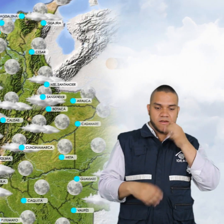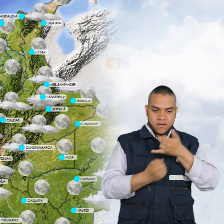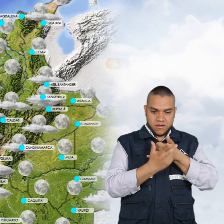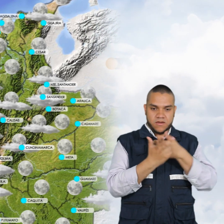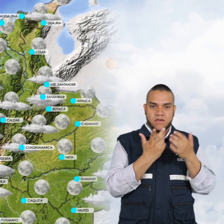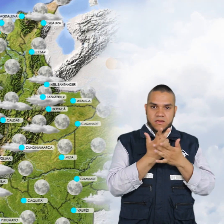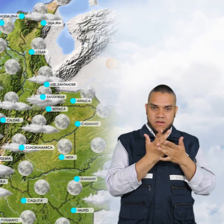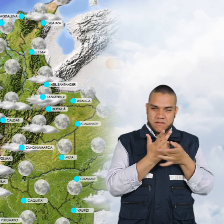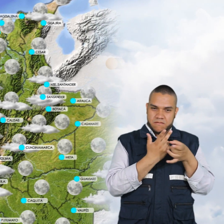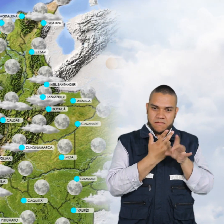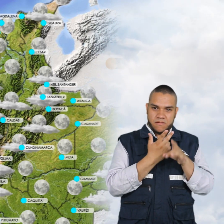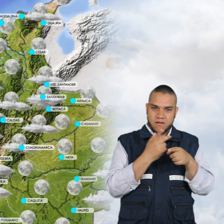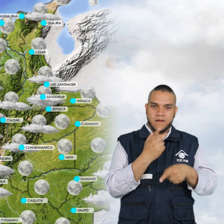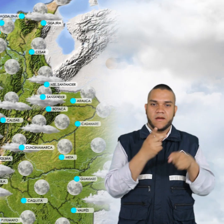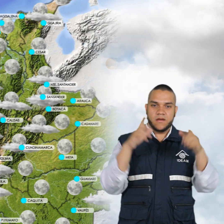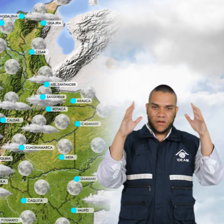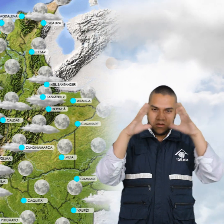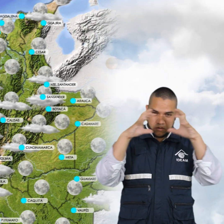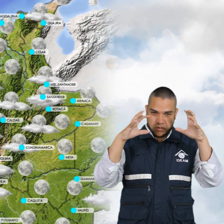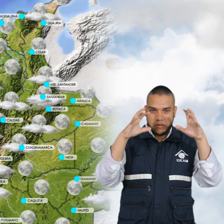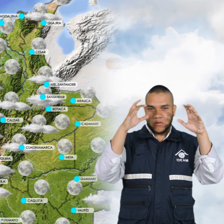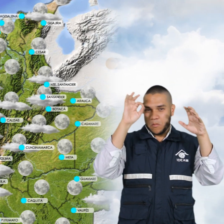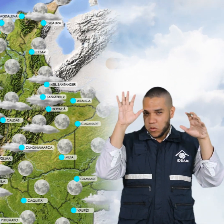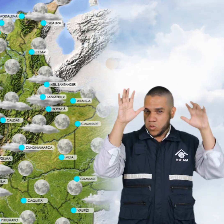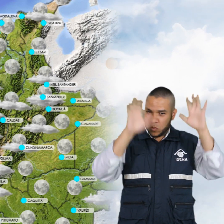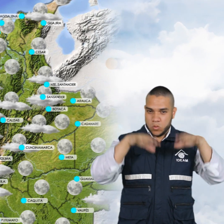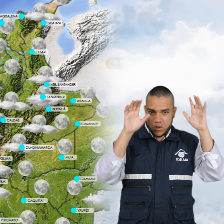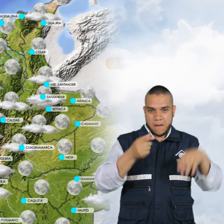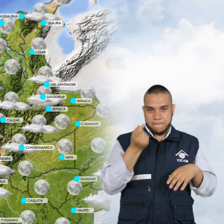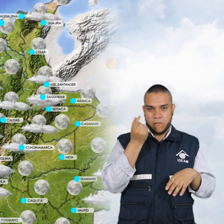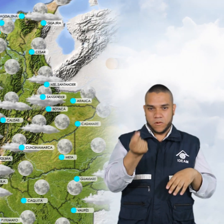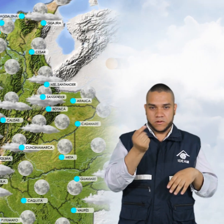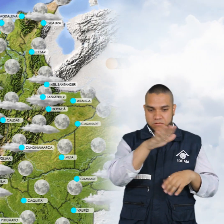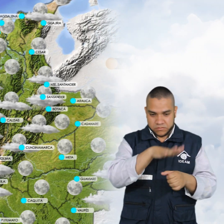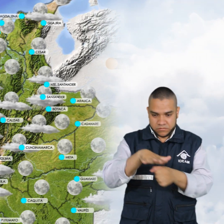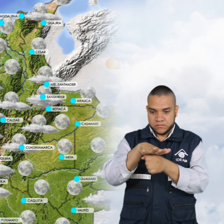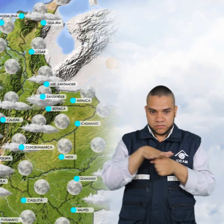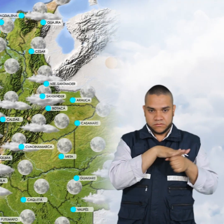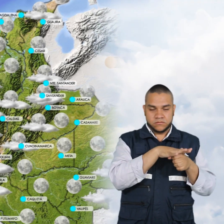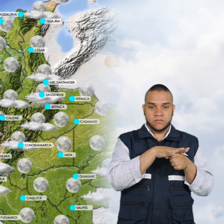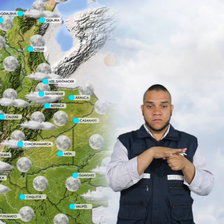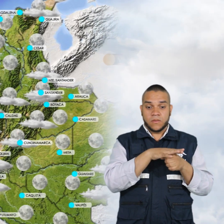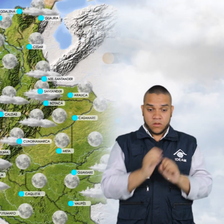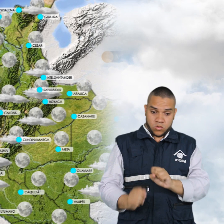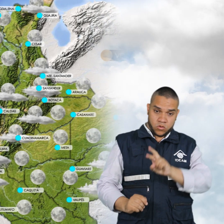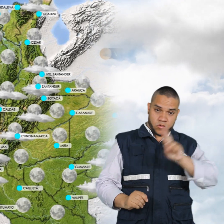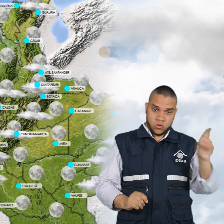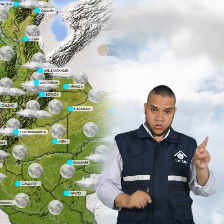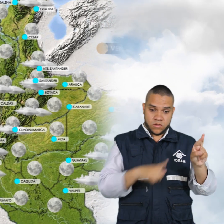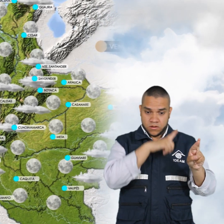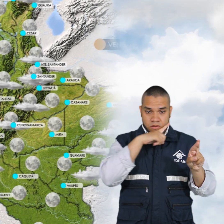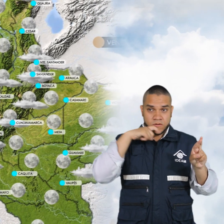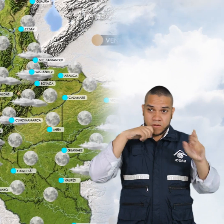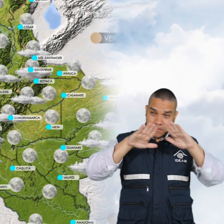donde presentará un poco más de nubosidad y con probabilidad de lluvias dispersas y ligeras. Para el área oriental prevalecerán las condiciones secas y